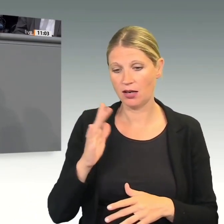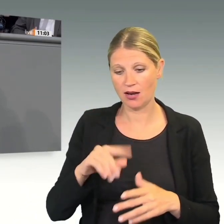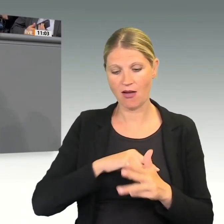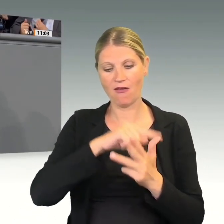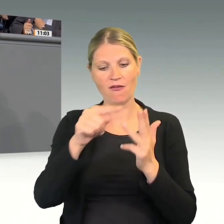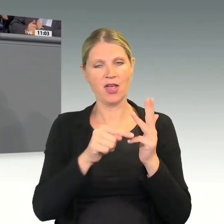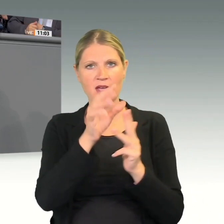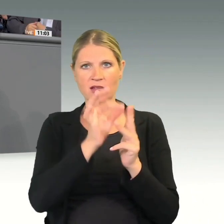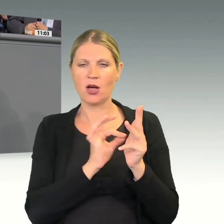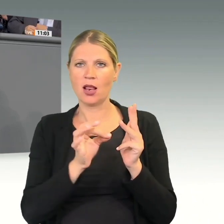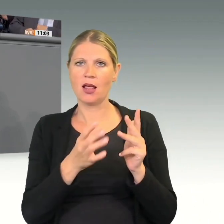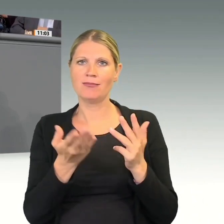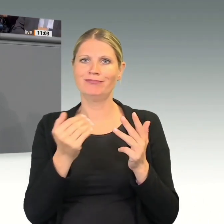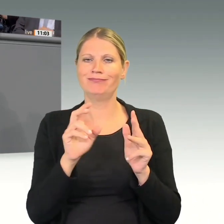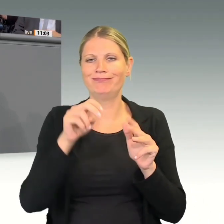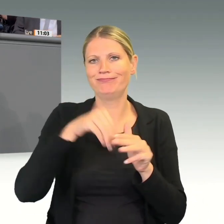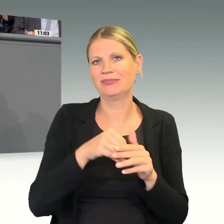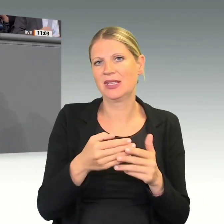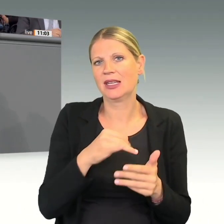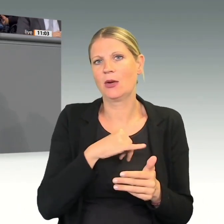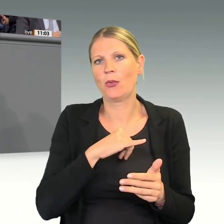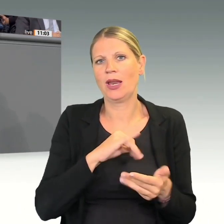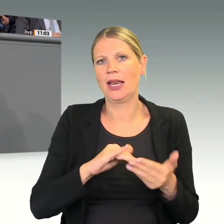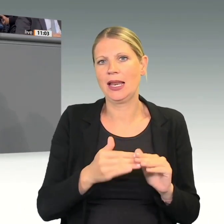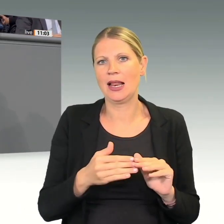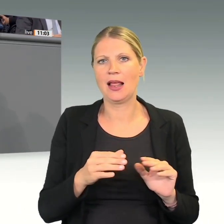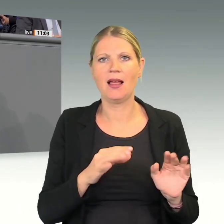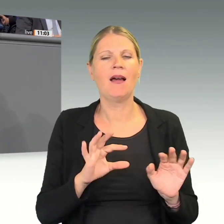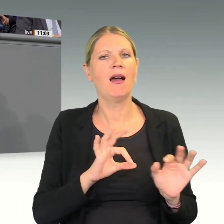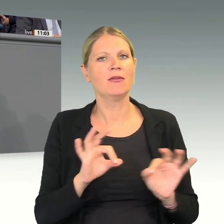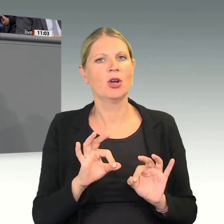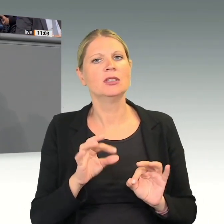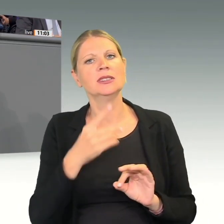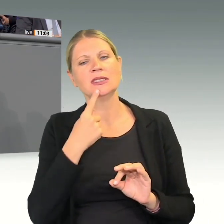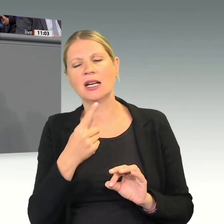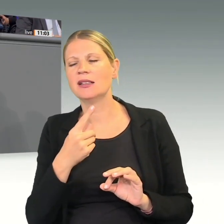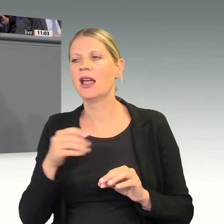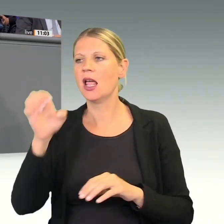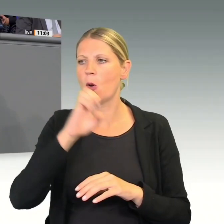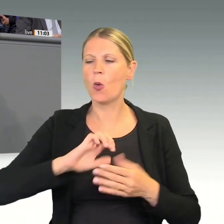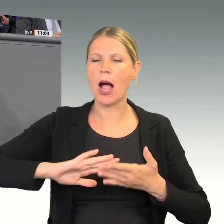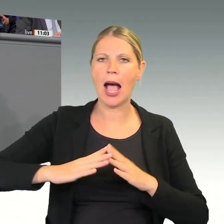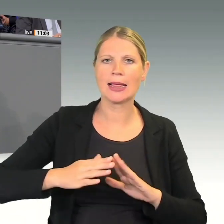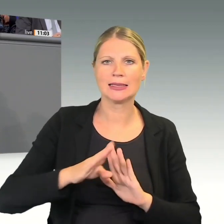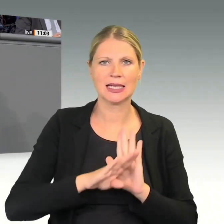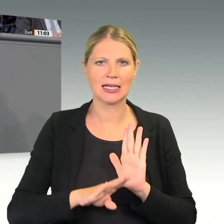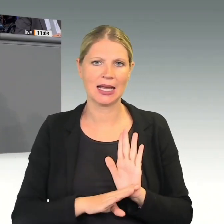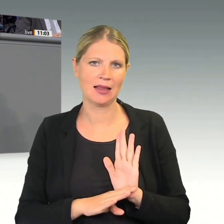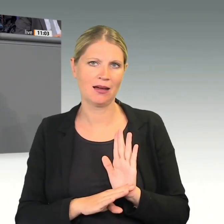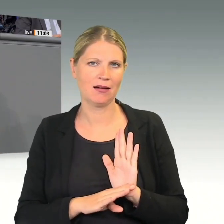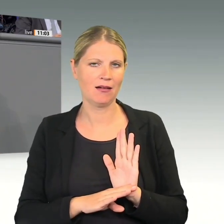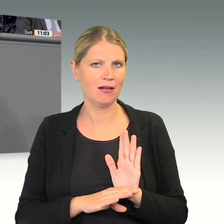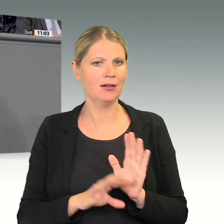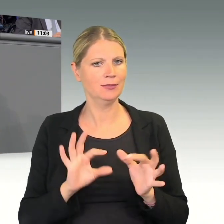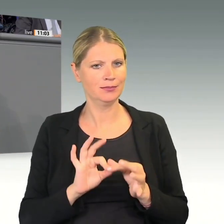und als vierte Säule eben benannte sie die Durchsetzung der EU-Handelsagenda. Ausdrücklich erwähnte sie in